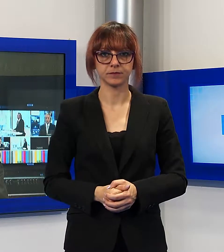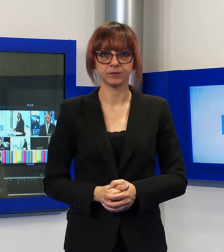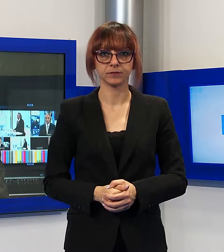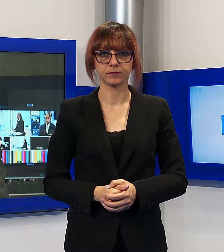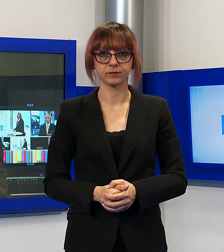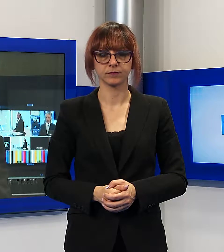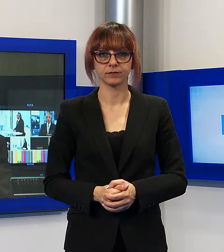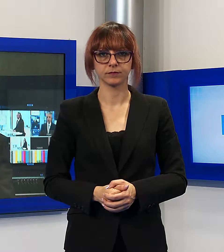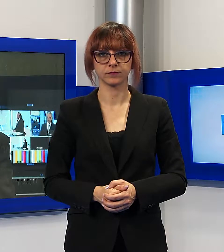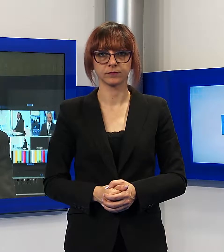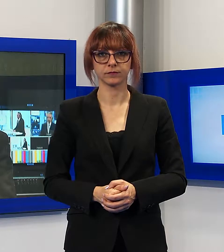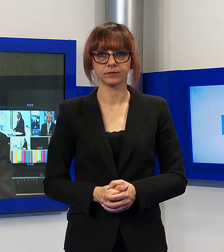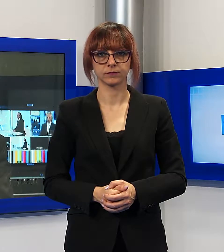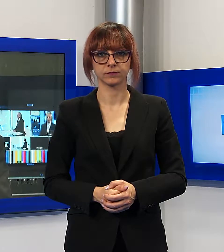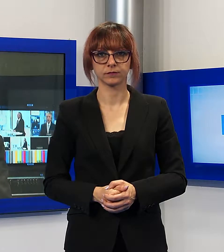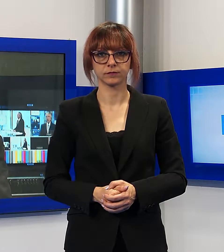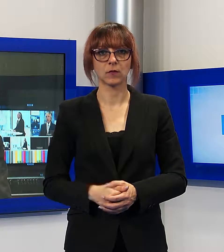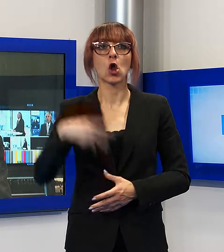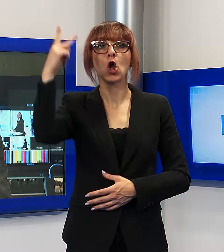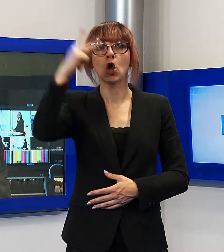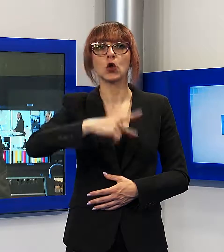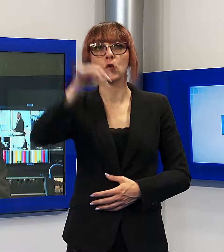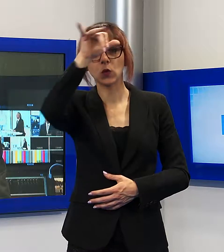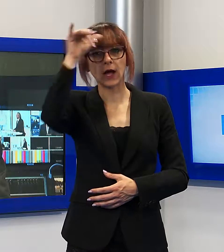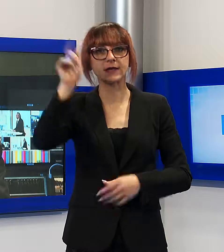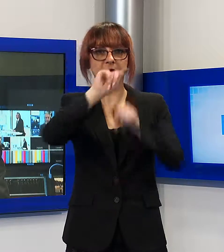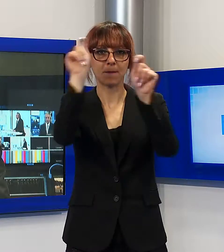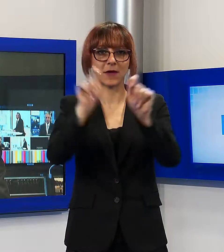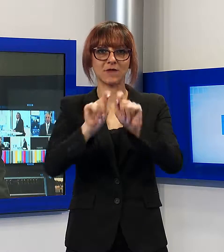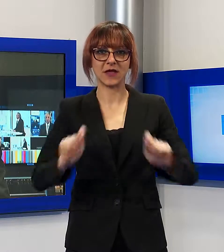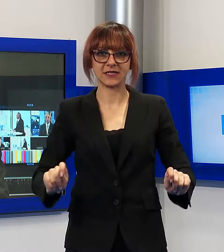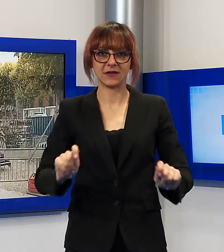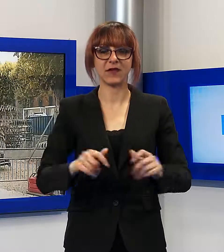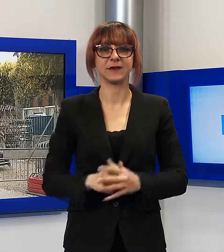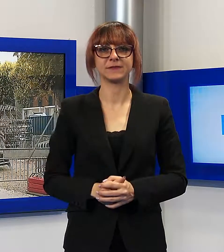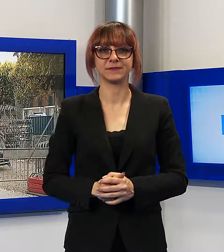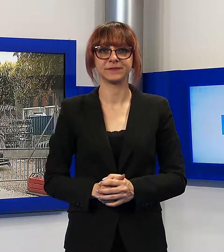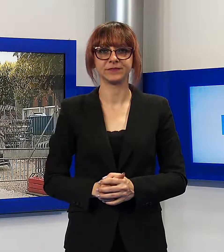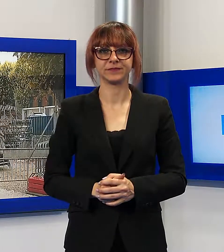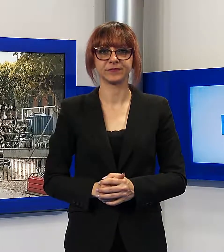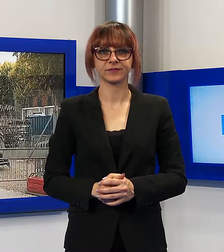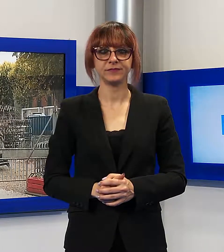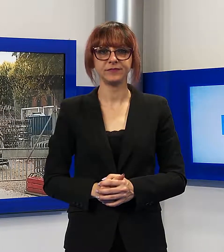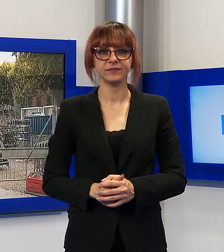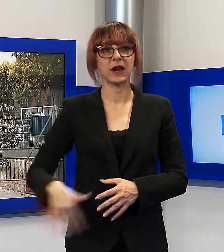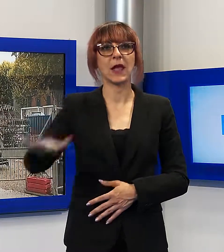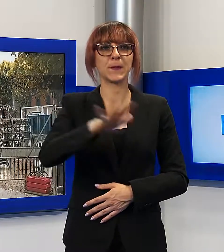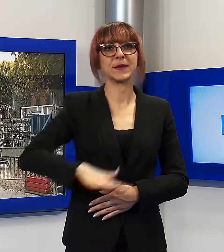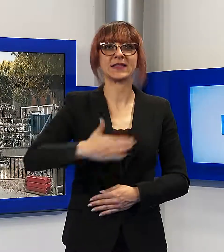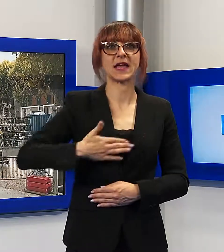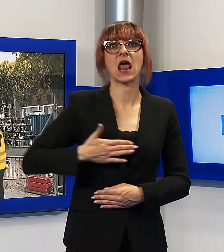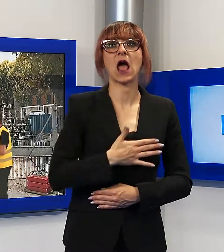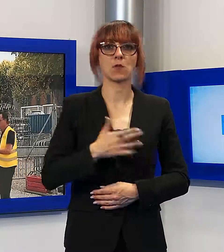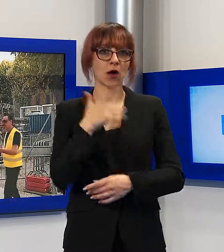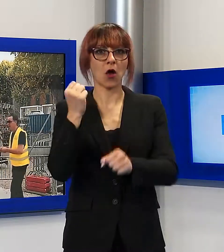E' partito l'allestimento del palco del Summer Festival. Fervono in Piazza Napoleone i